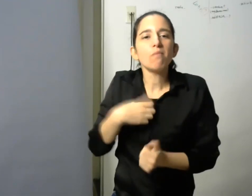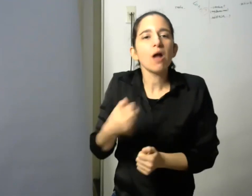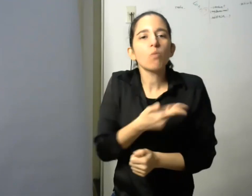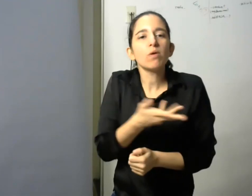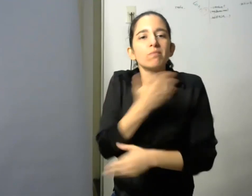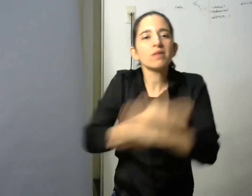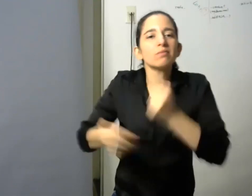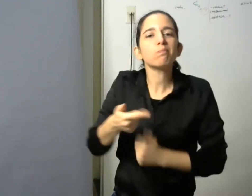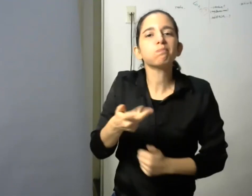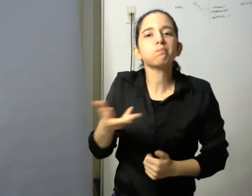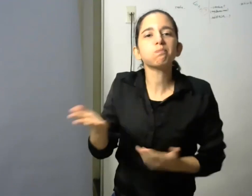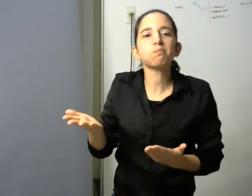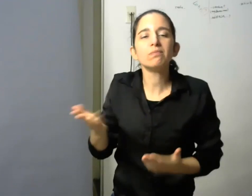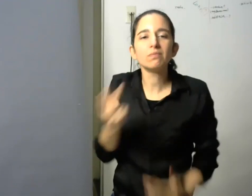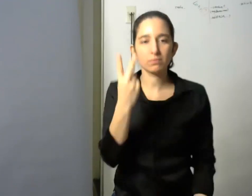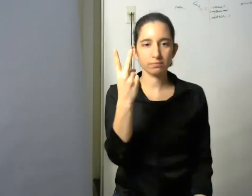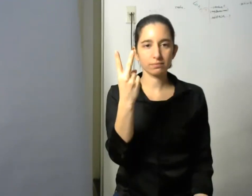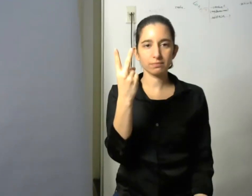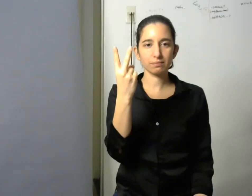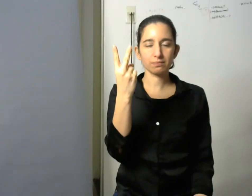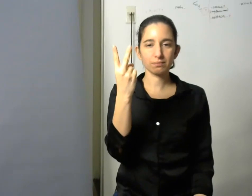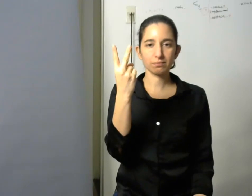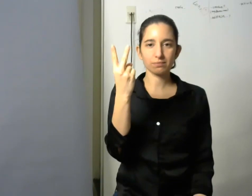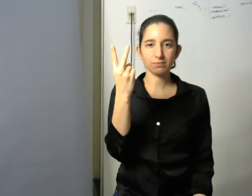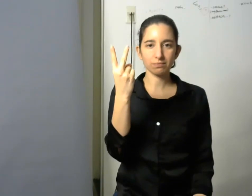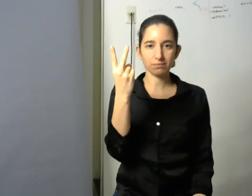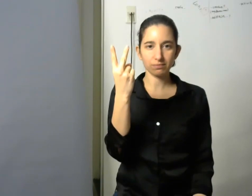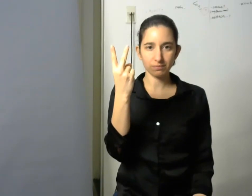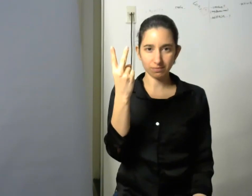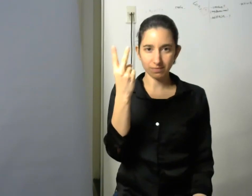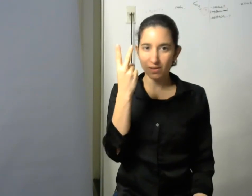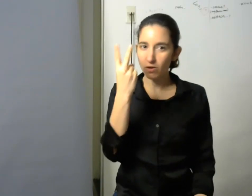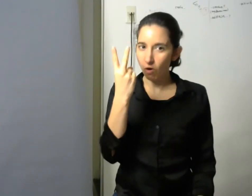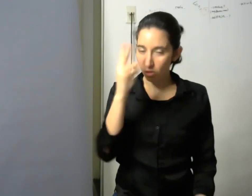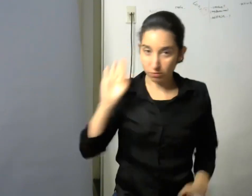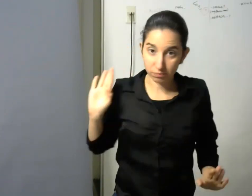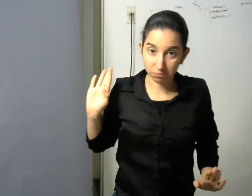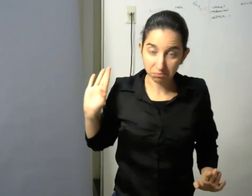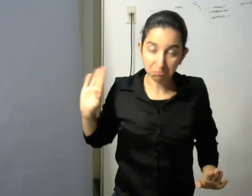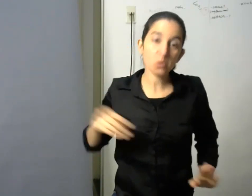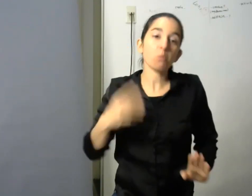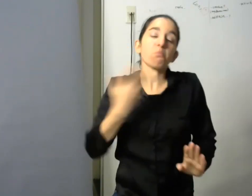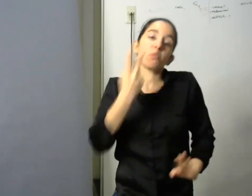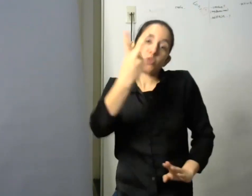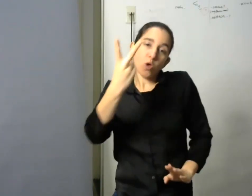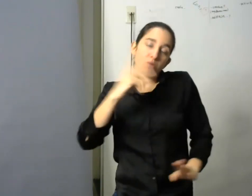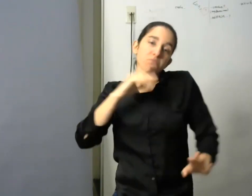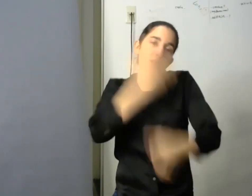dos dos identificados tal vez más y por suerte el